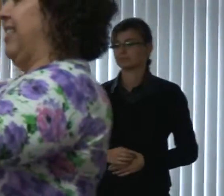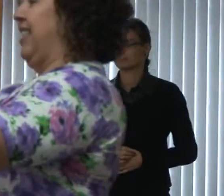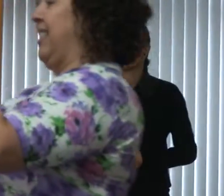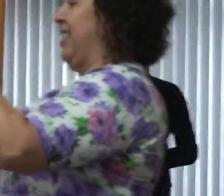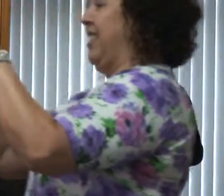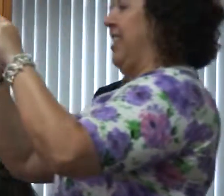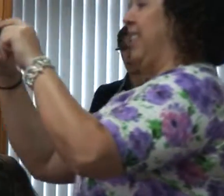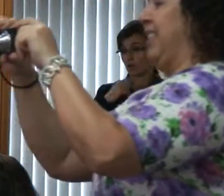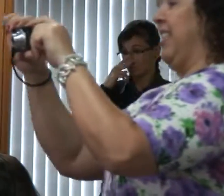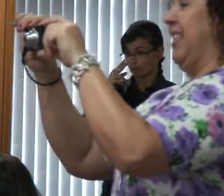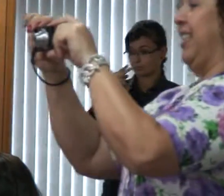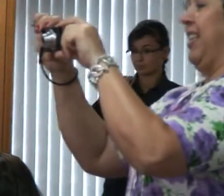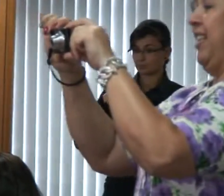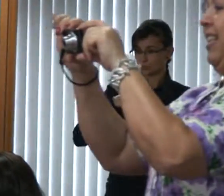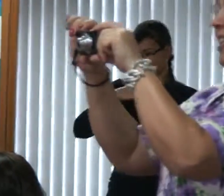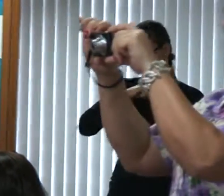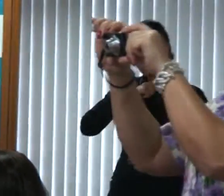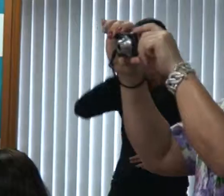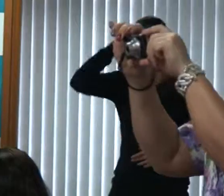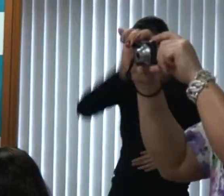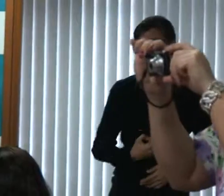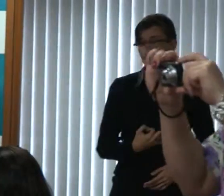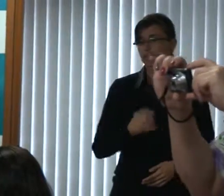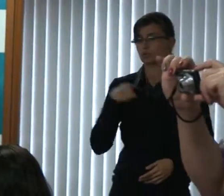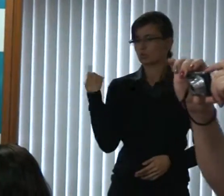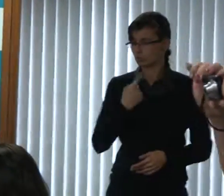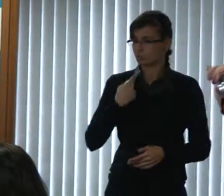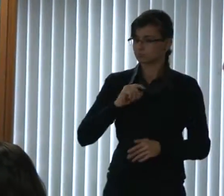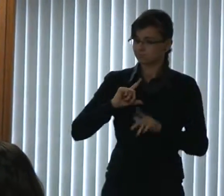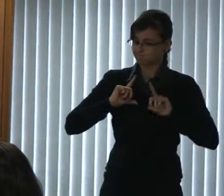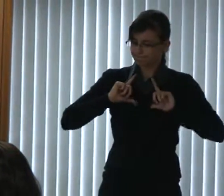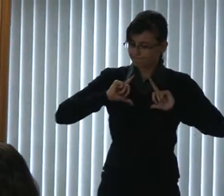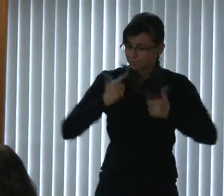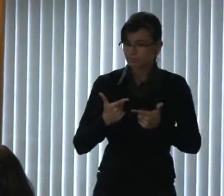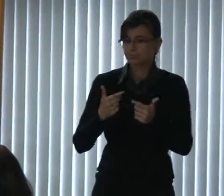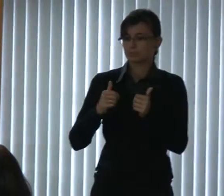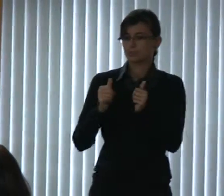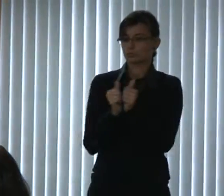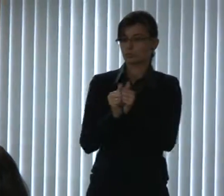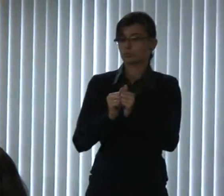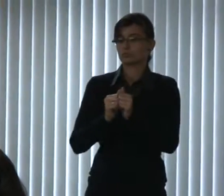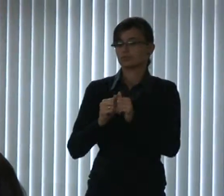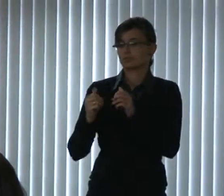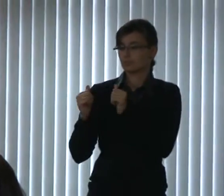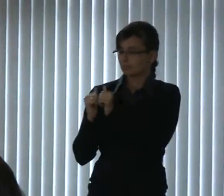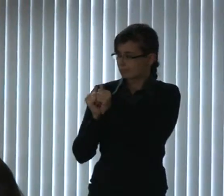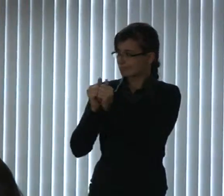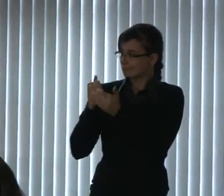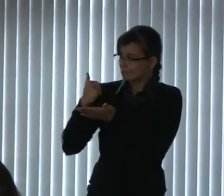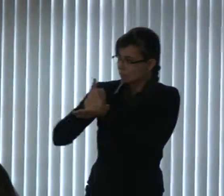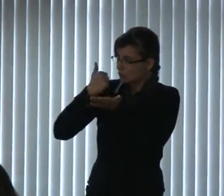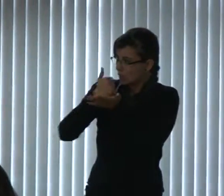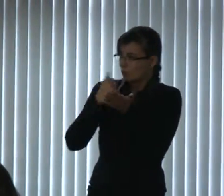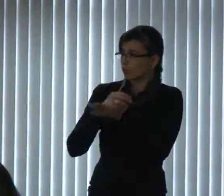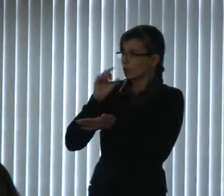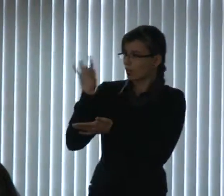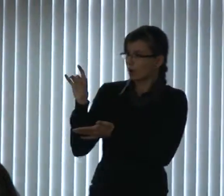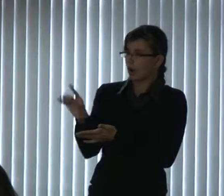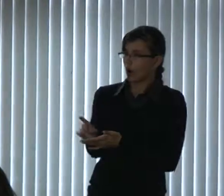certeza que nós vamos buscar juntamente com o apoio de vossa excelência e com o apoio dos nossos colegas dessa comissão.